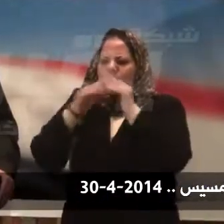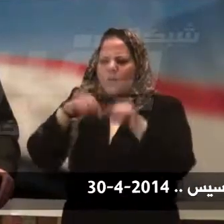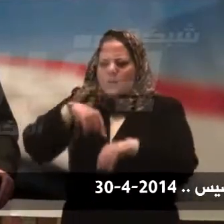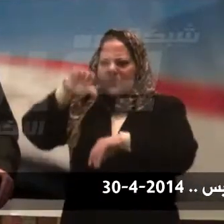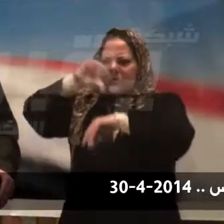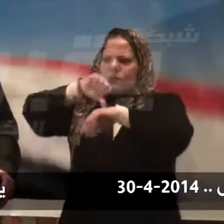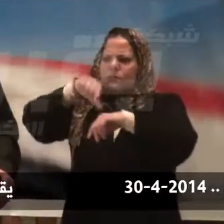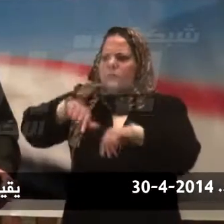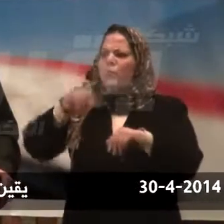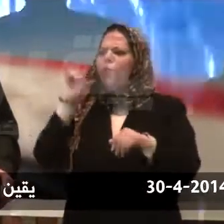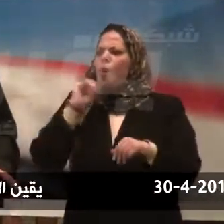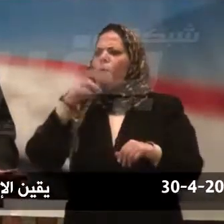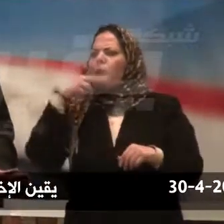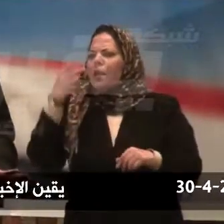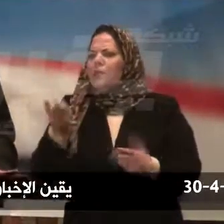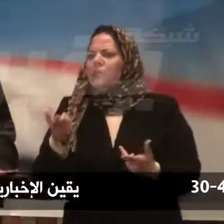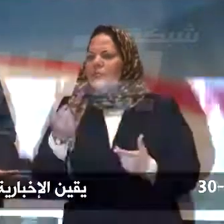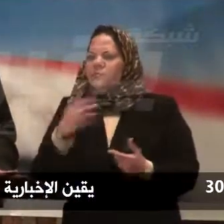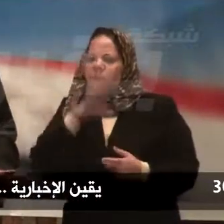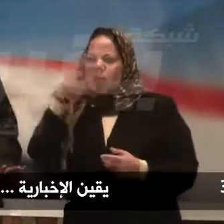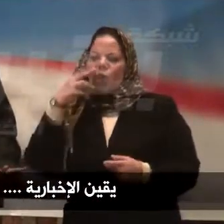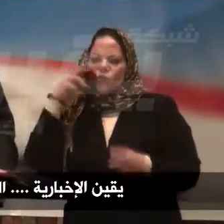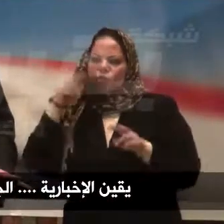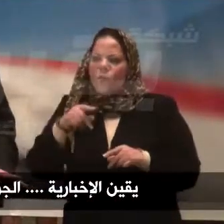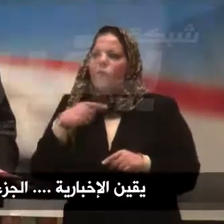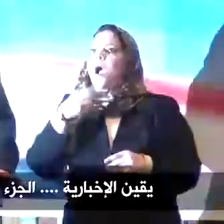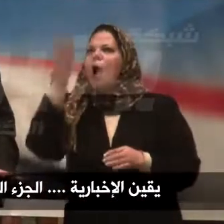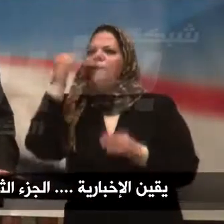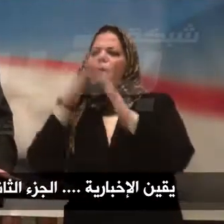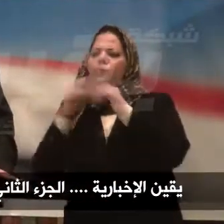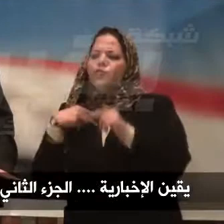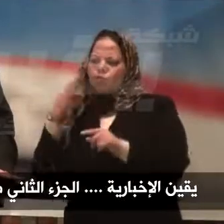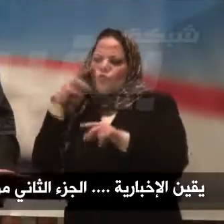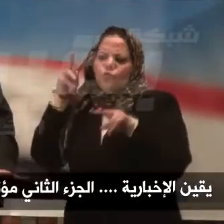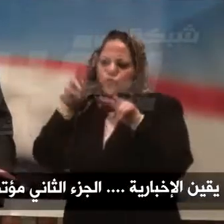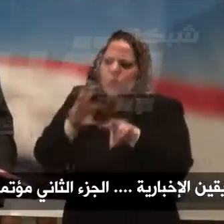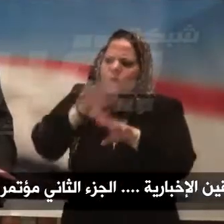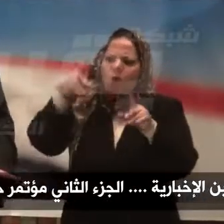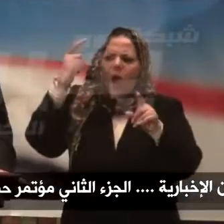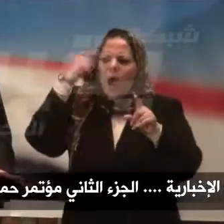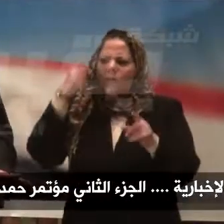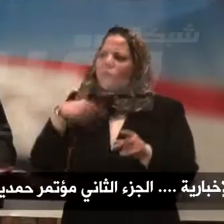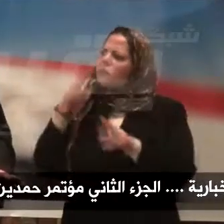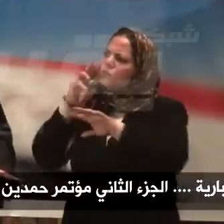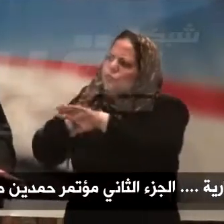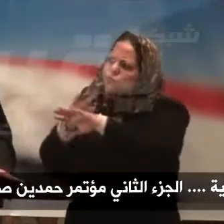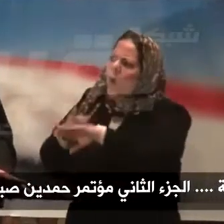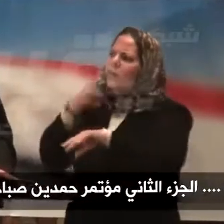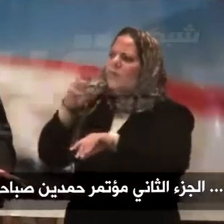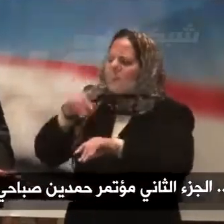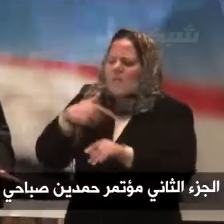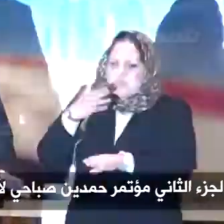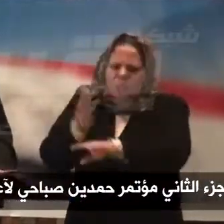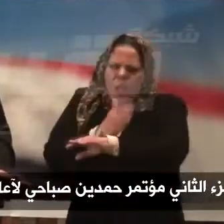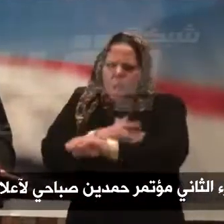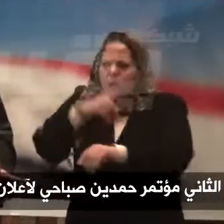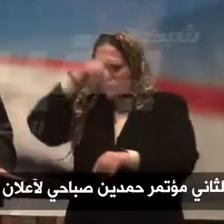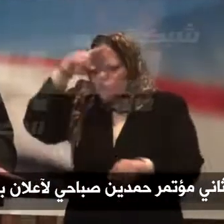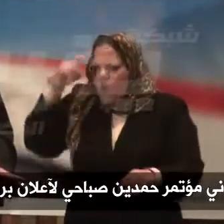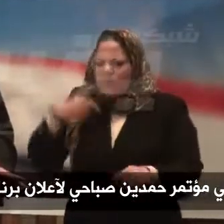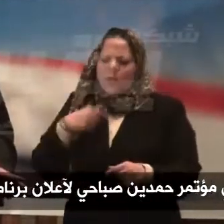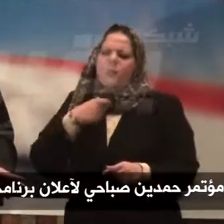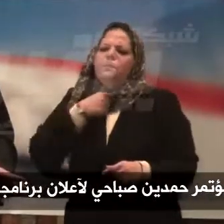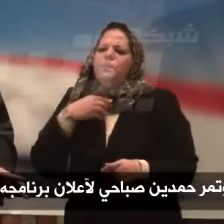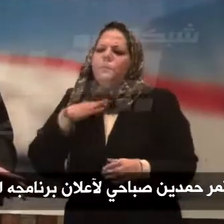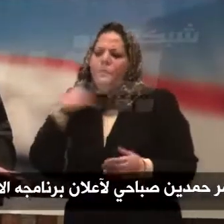واحنا عشنا وشفنا ولمسنا وشاهدنا وعانينا ودفعنا